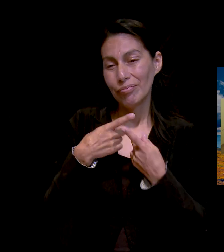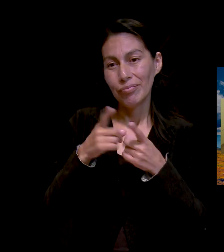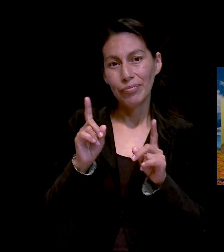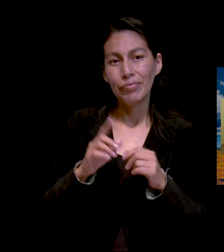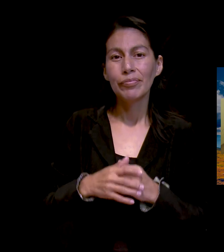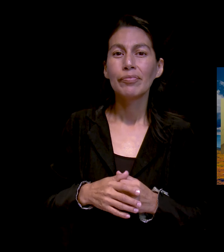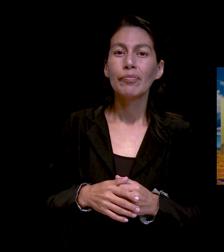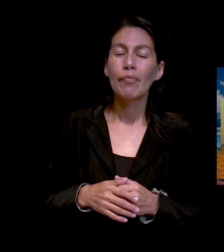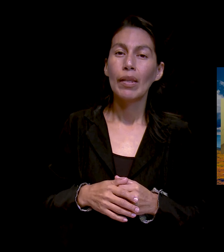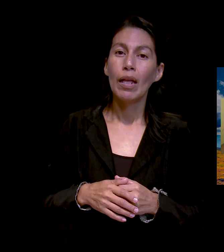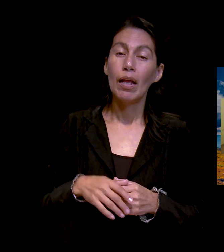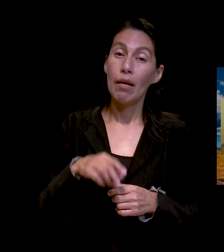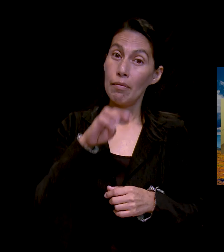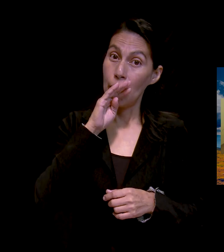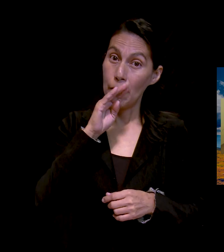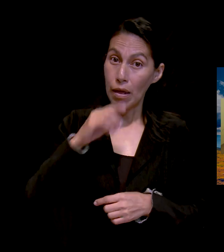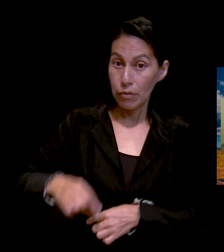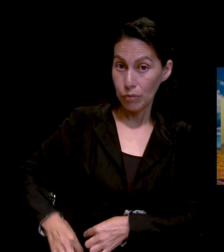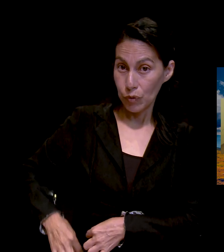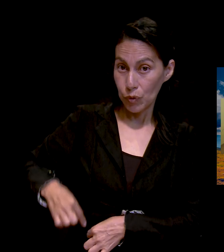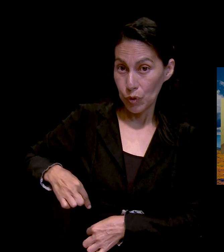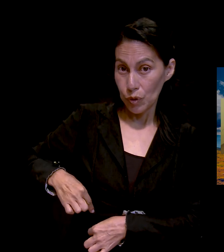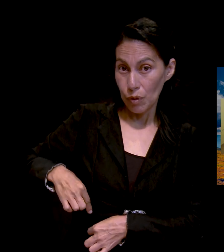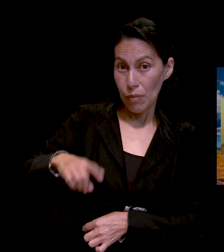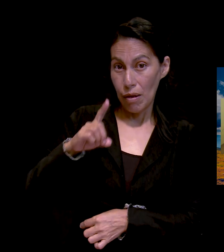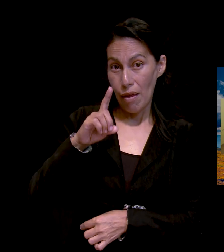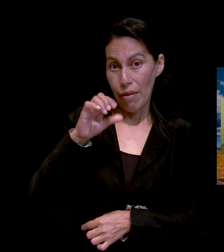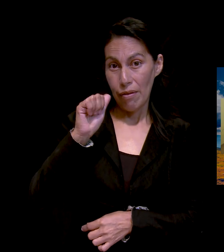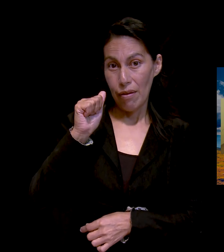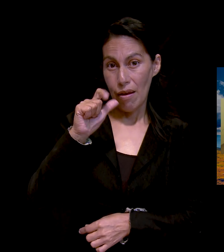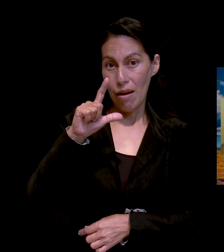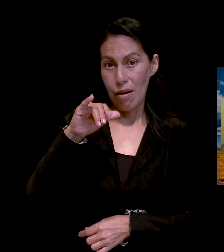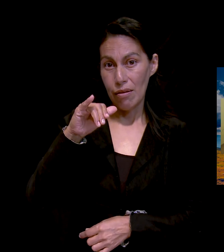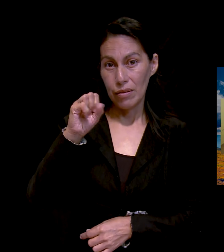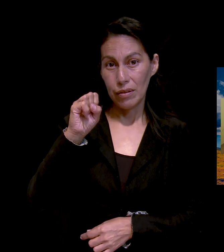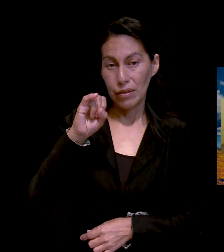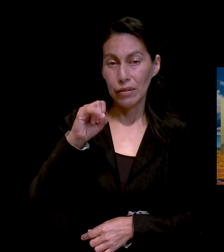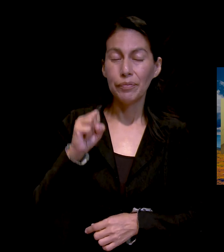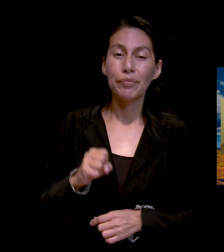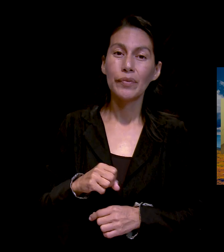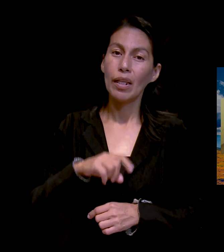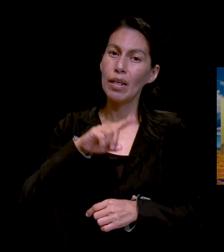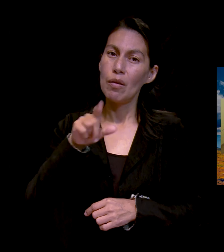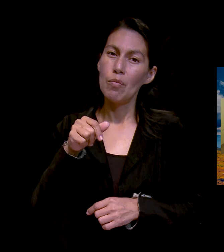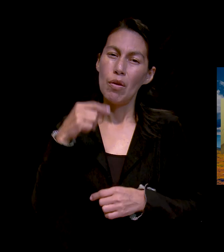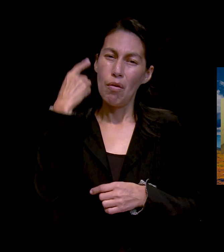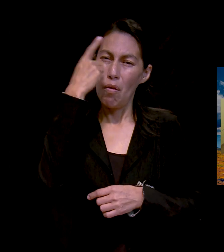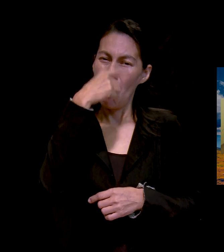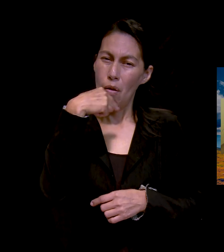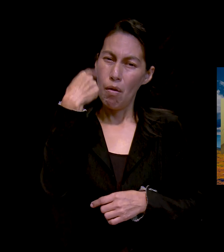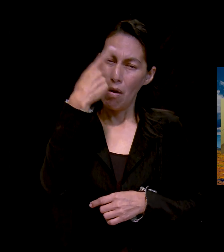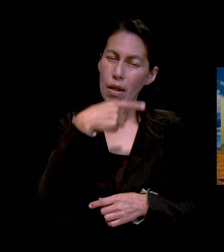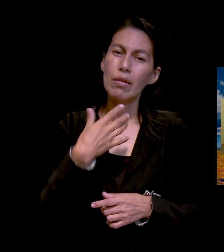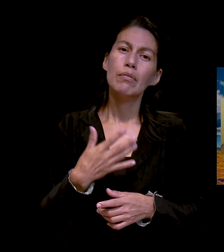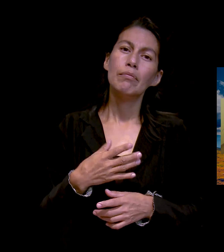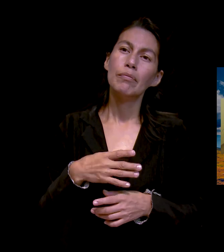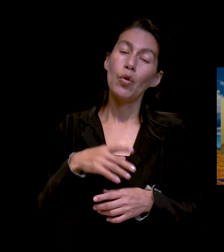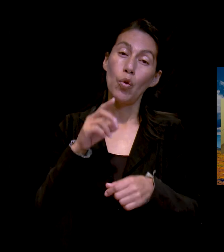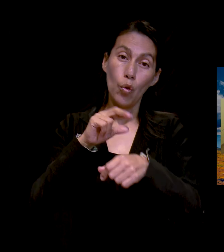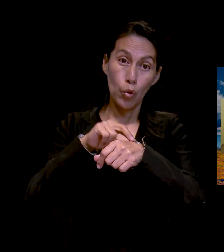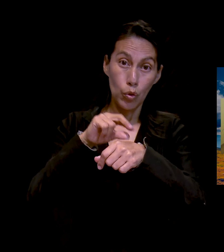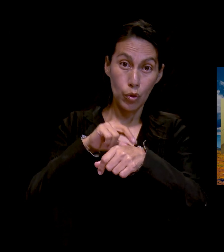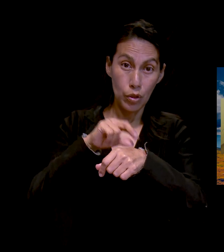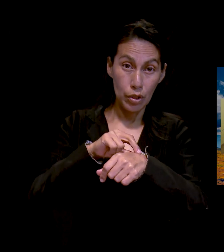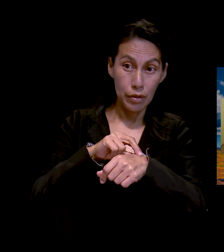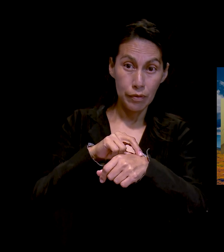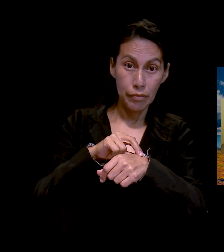mamá le pudieran instalar el catéter para la diálisis que le iban a hacer. Así que después de un tiempo, de unas